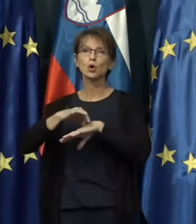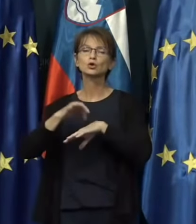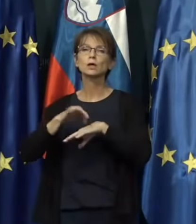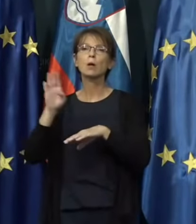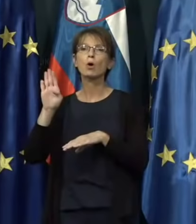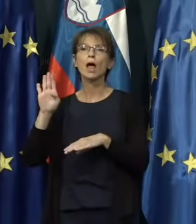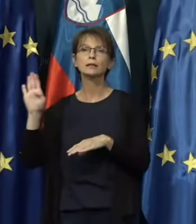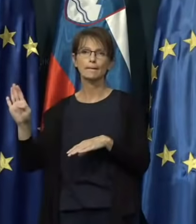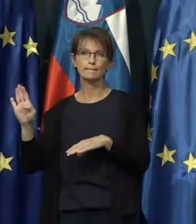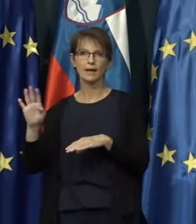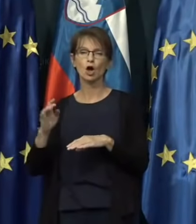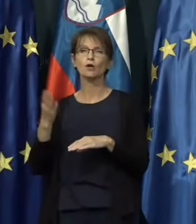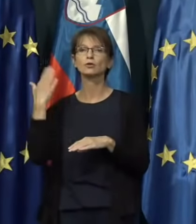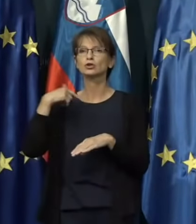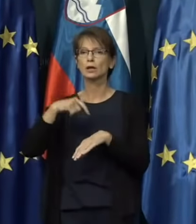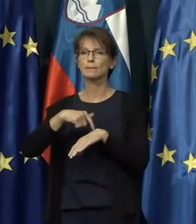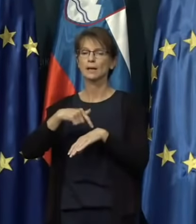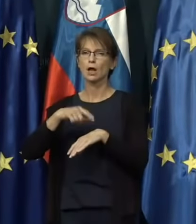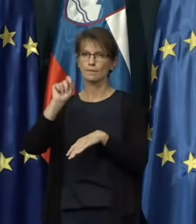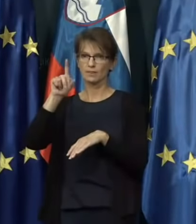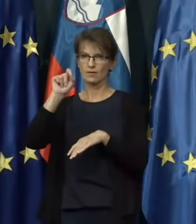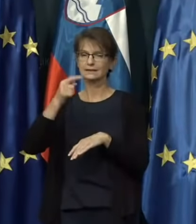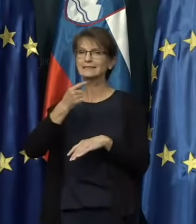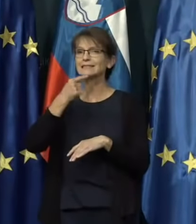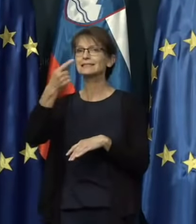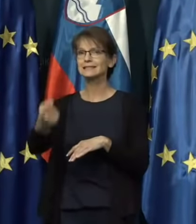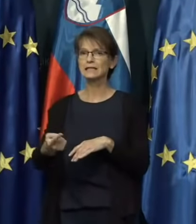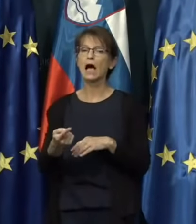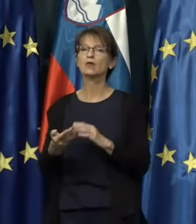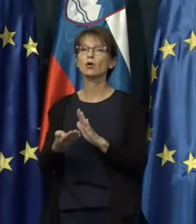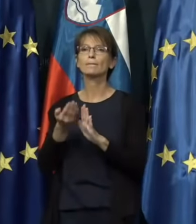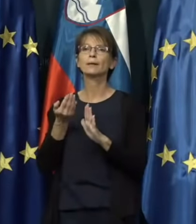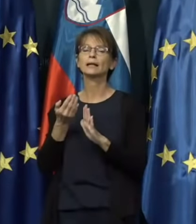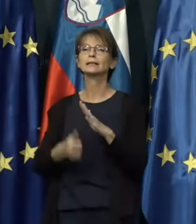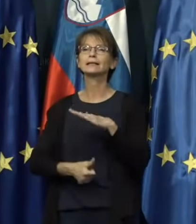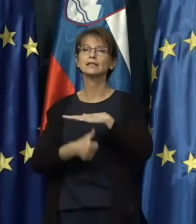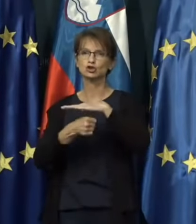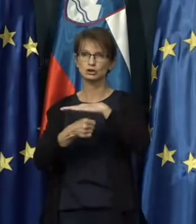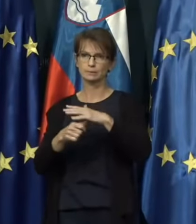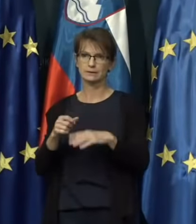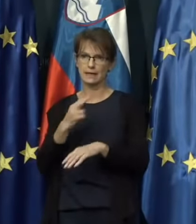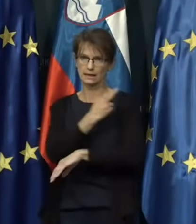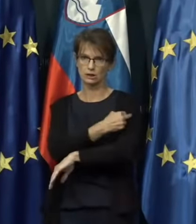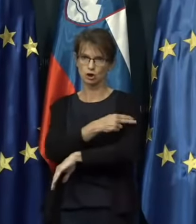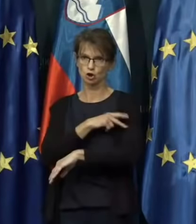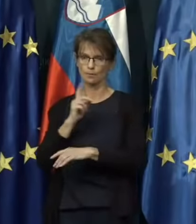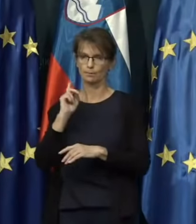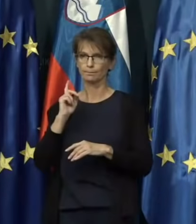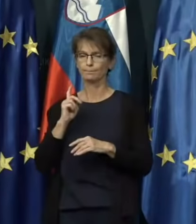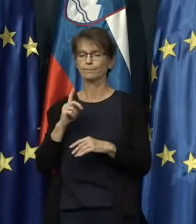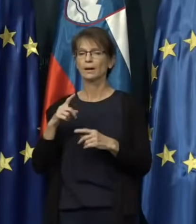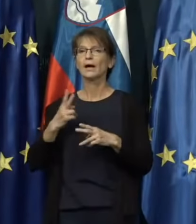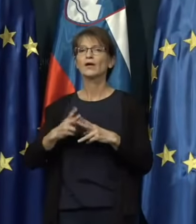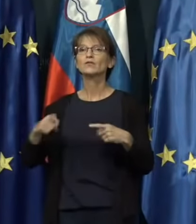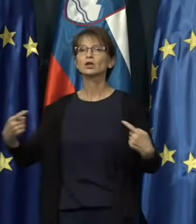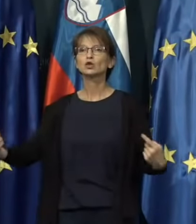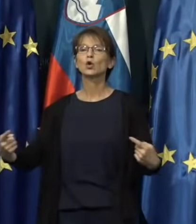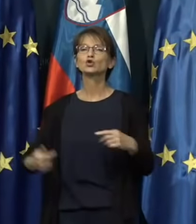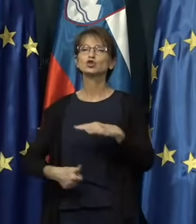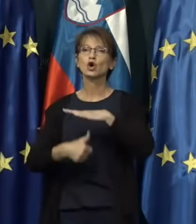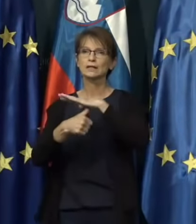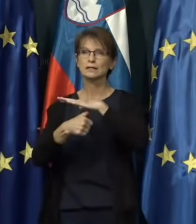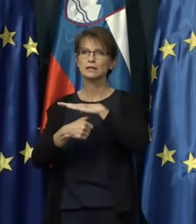Bojane Bejovič, ki je imela v 12 izjavo pred kliničnim centrom, pred infektološko kliniko.